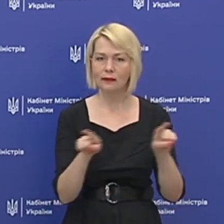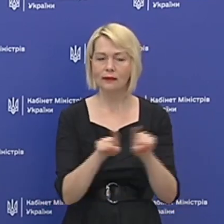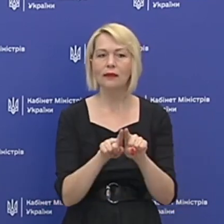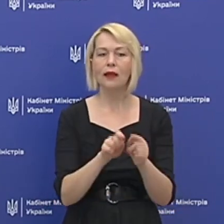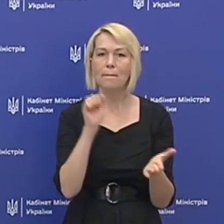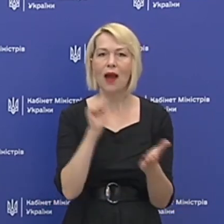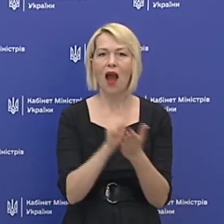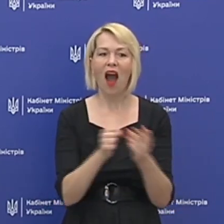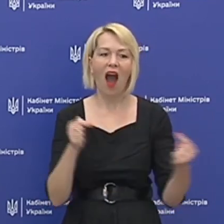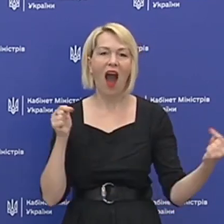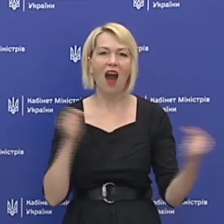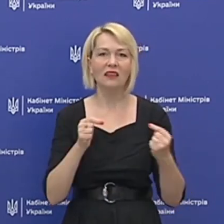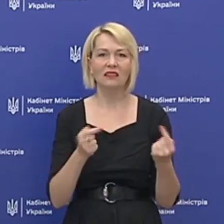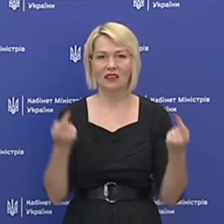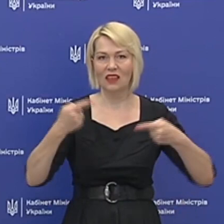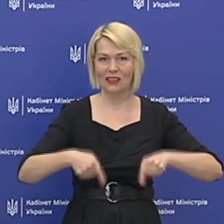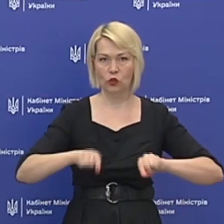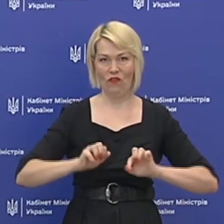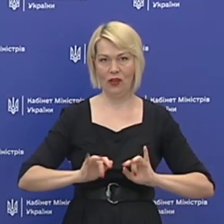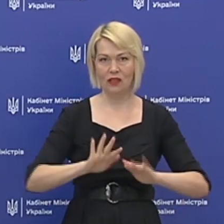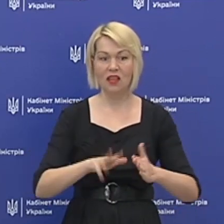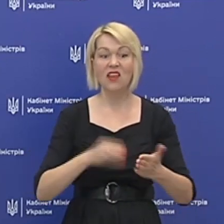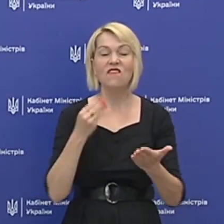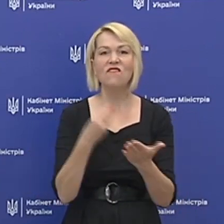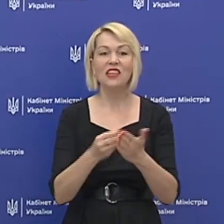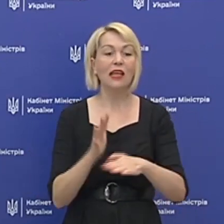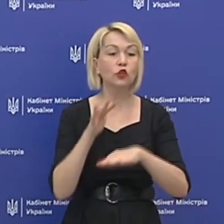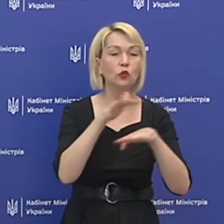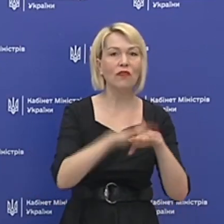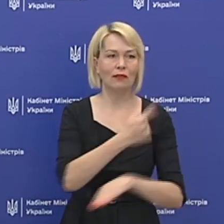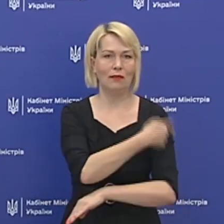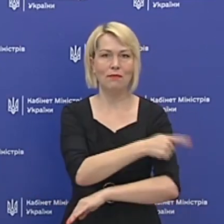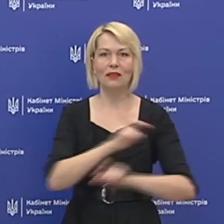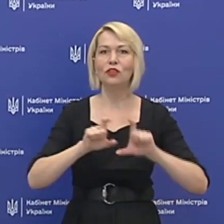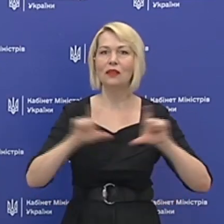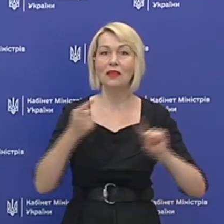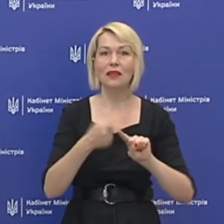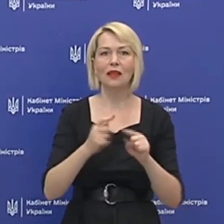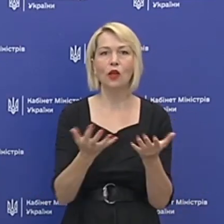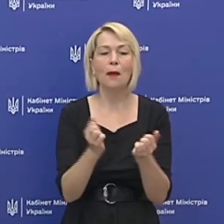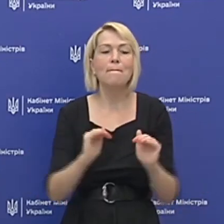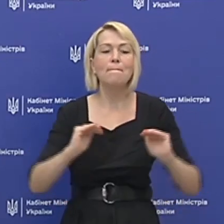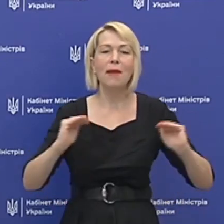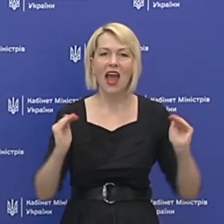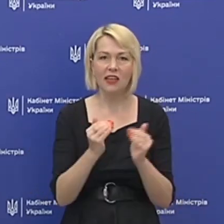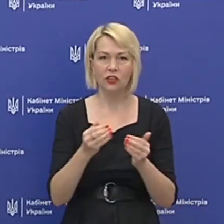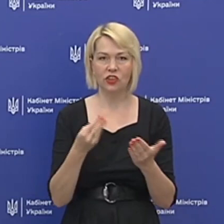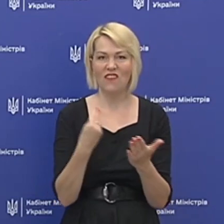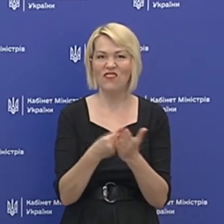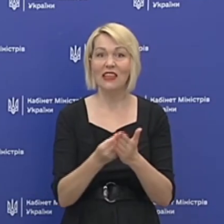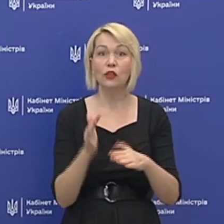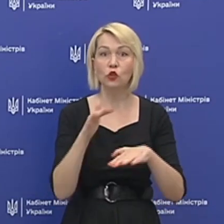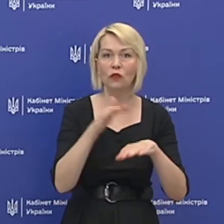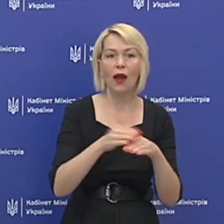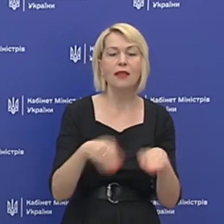антикризових дій, по якому фінансувати медичні заклади, які отримали менше фінансування, ніж